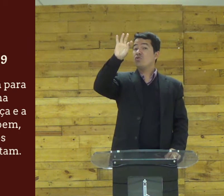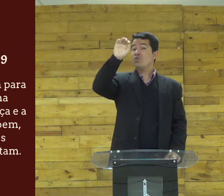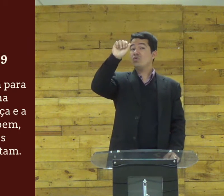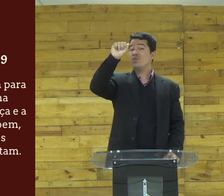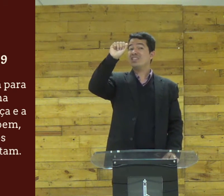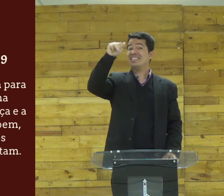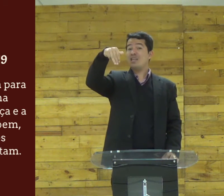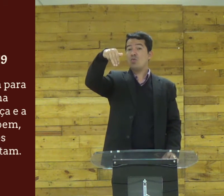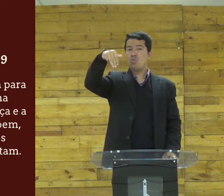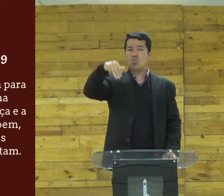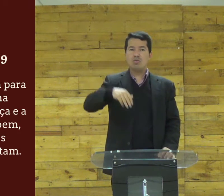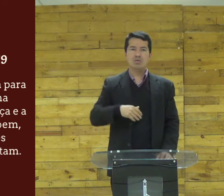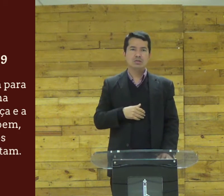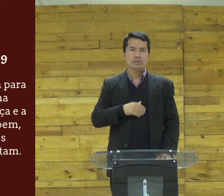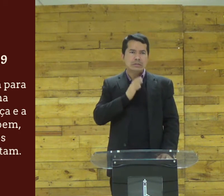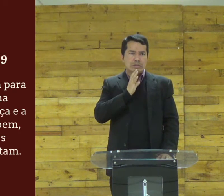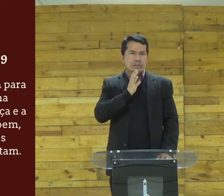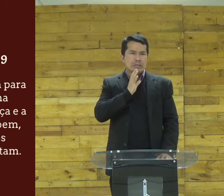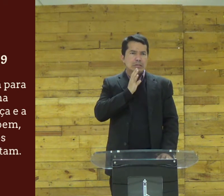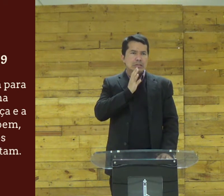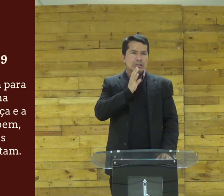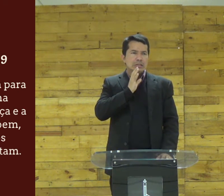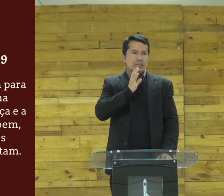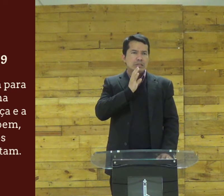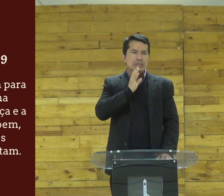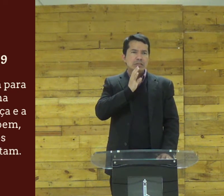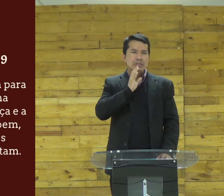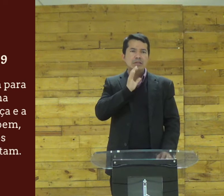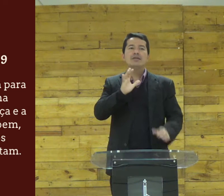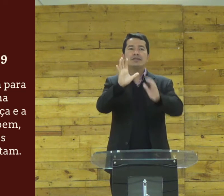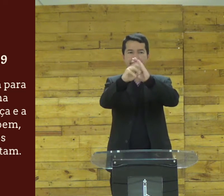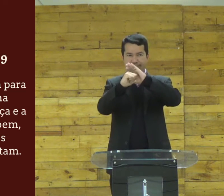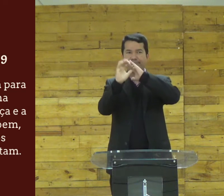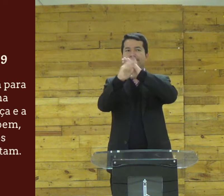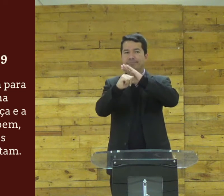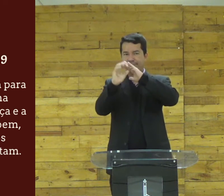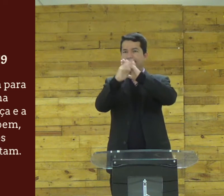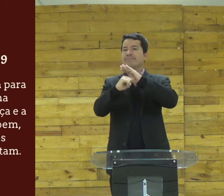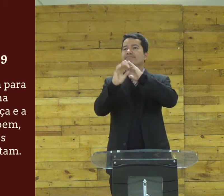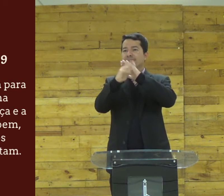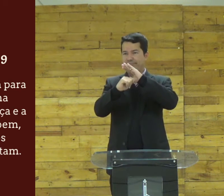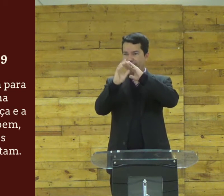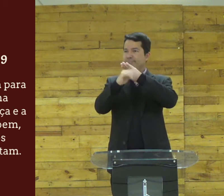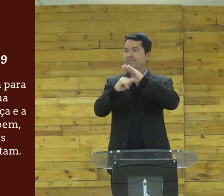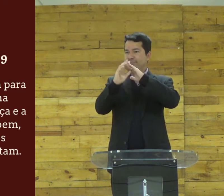e furtam sabe furtam roubar exato